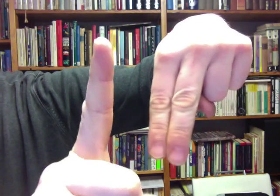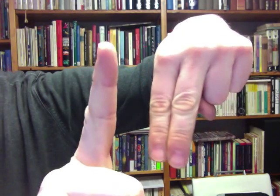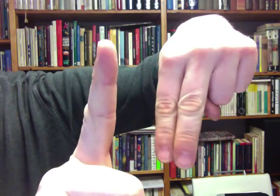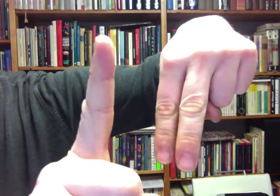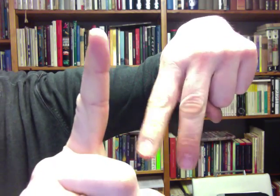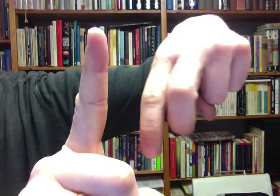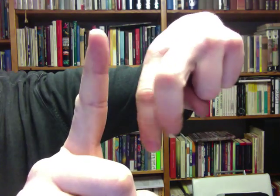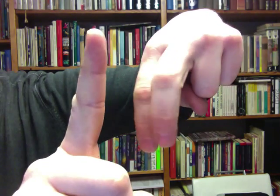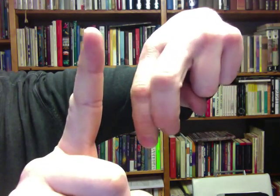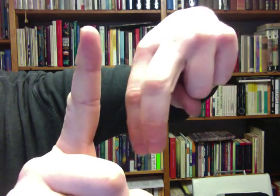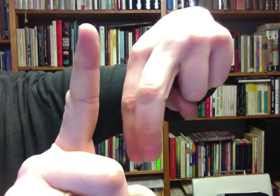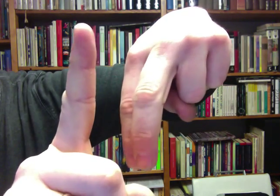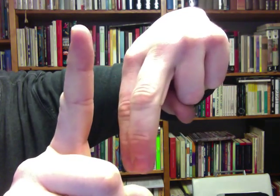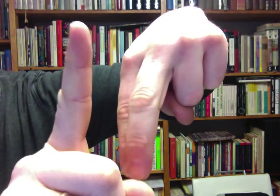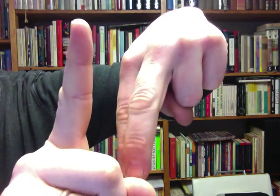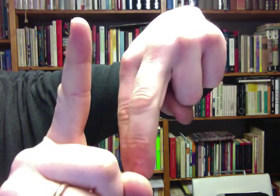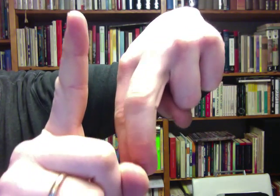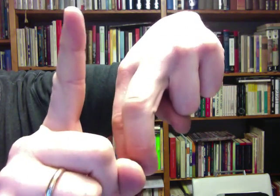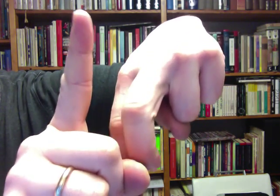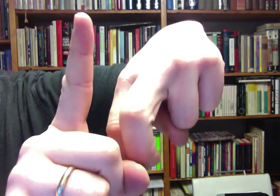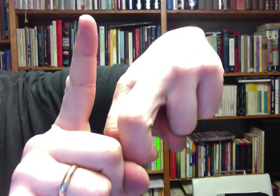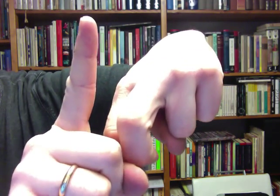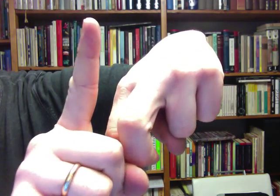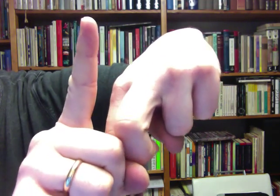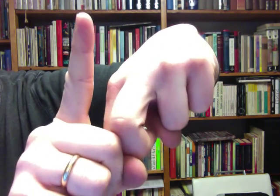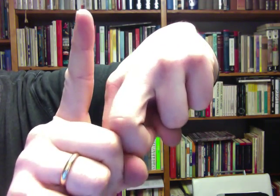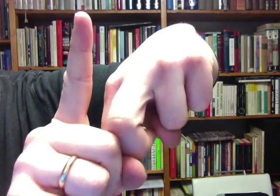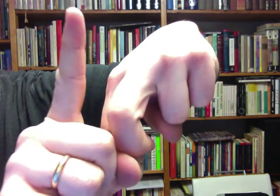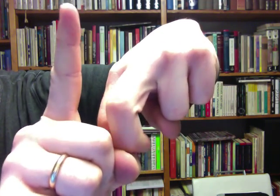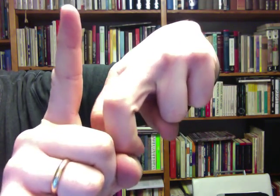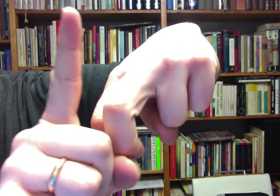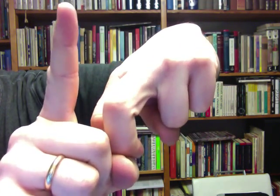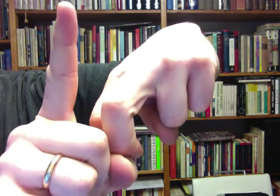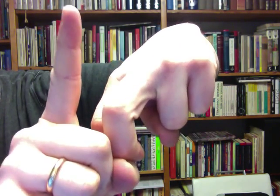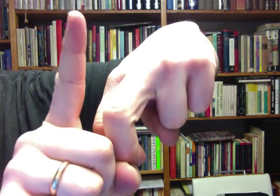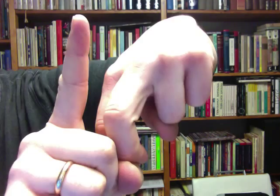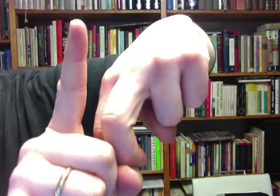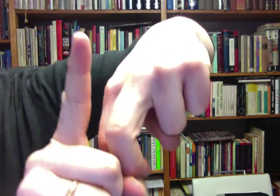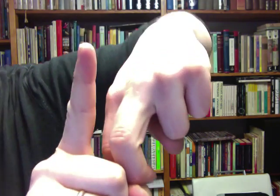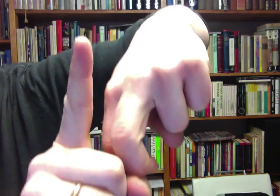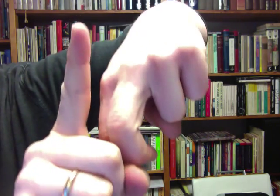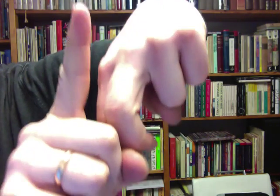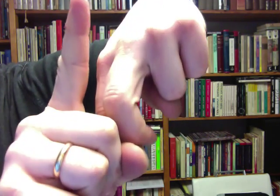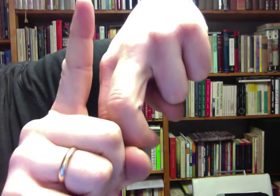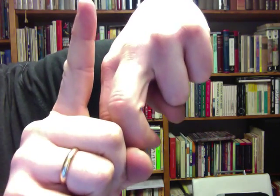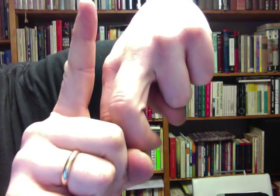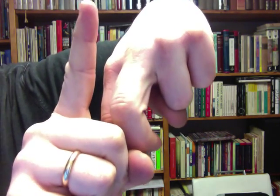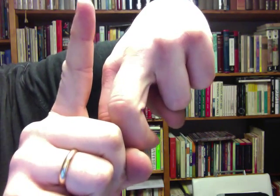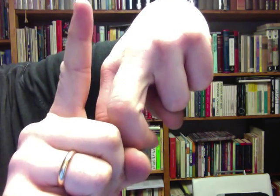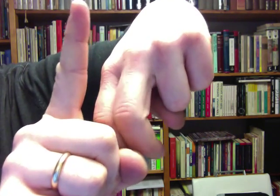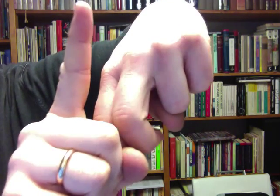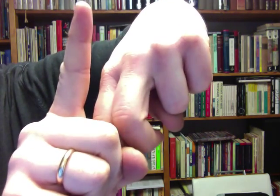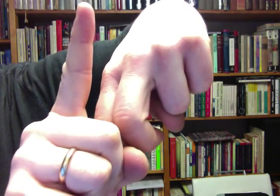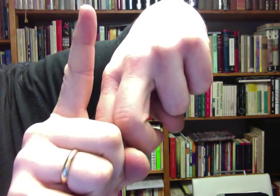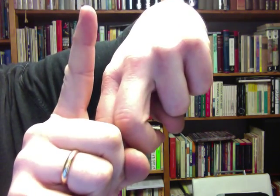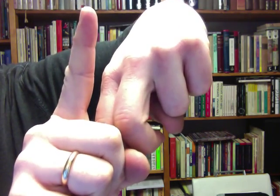Pyhäpäivänä tullaan tietysti kirkkoon Jumalan palvelukseen. Tämä polvistuu nämä sormet.